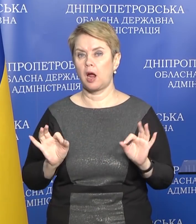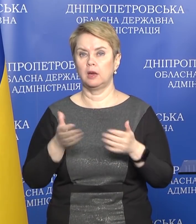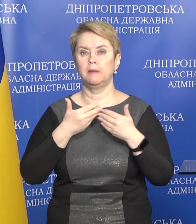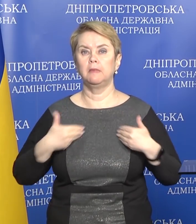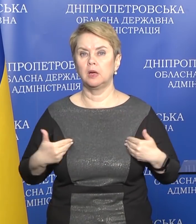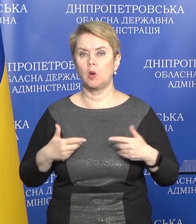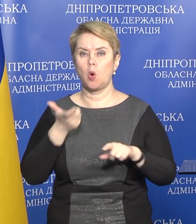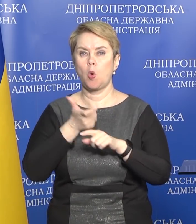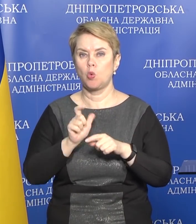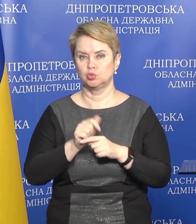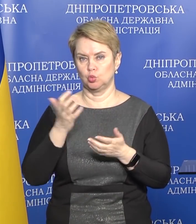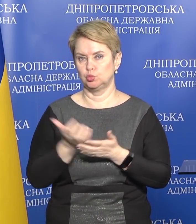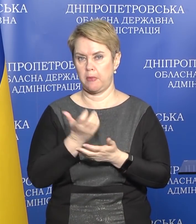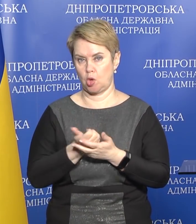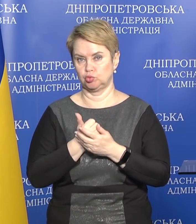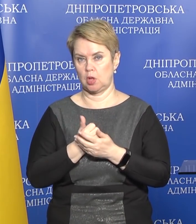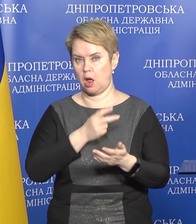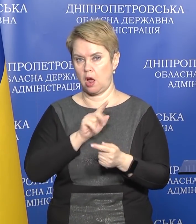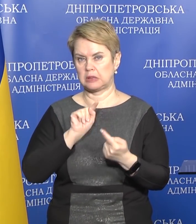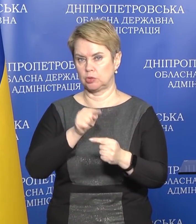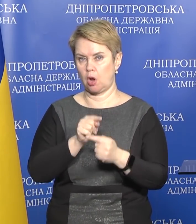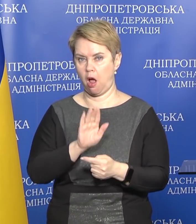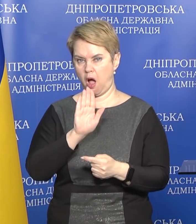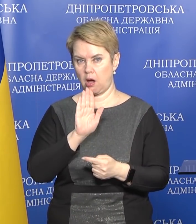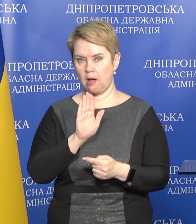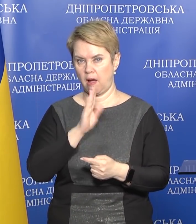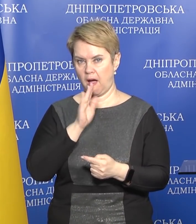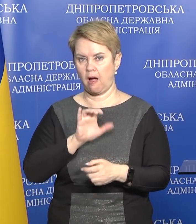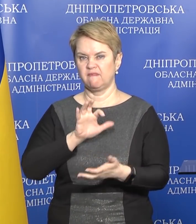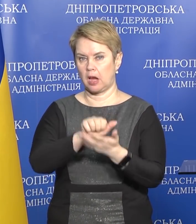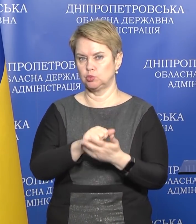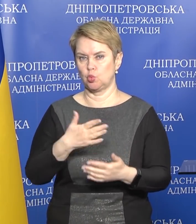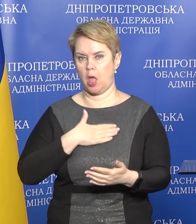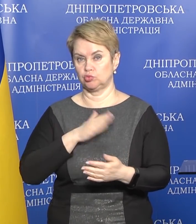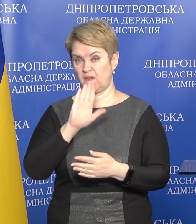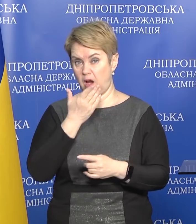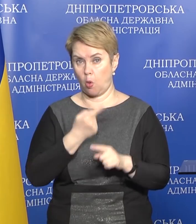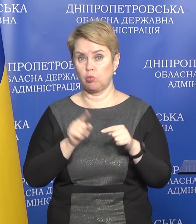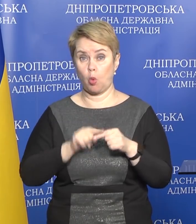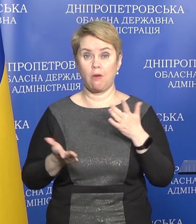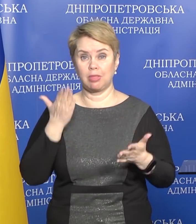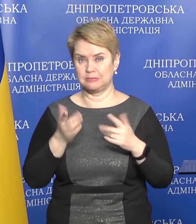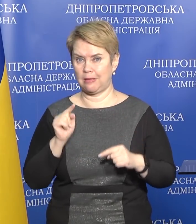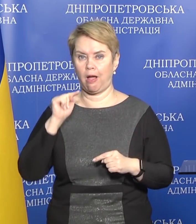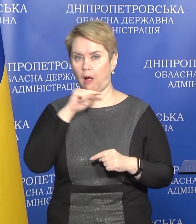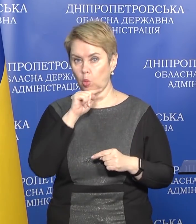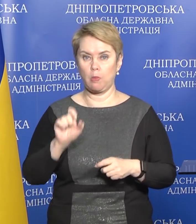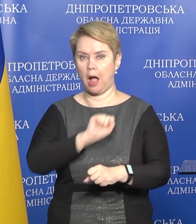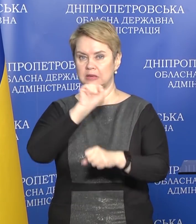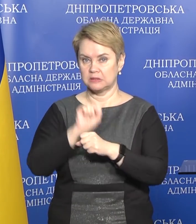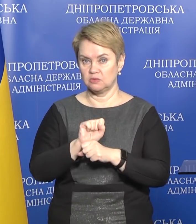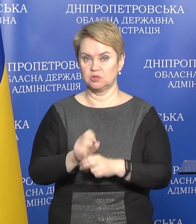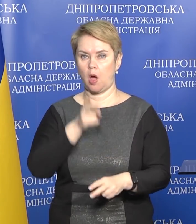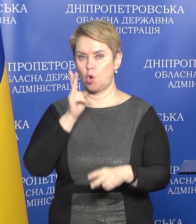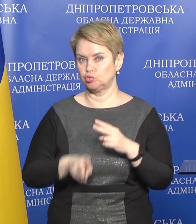мы очень успешно отражаем агрессию наших врагов, но при этом, если экономика остановится